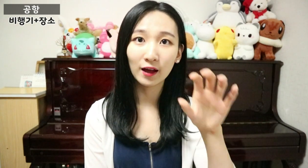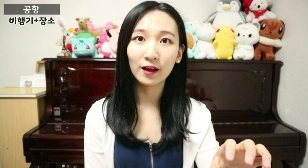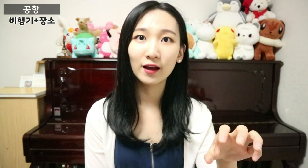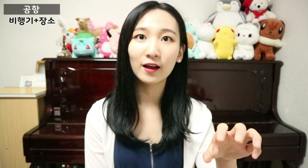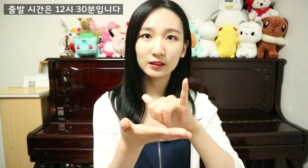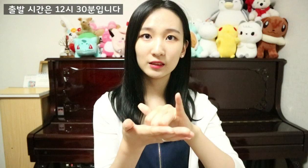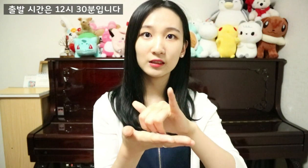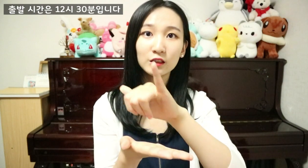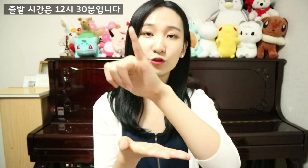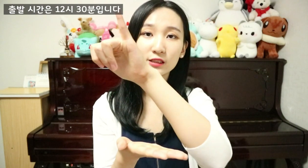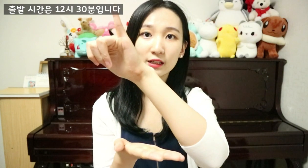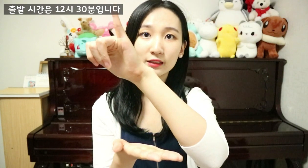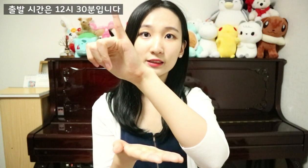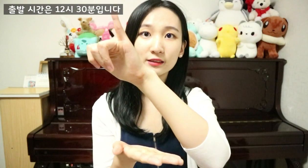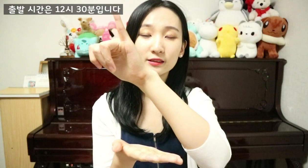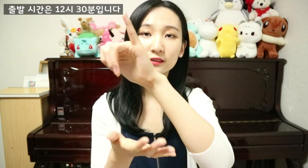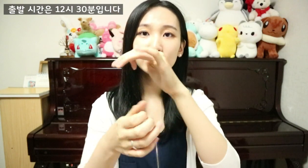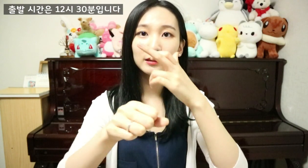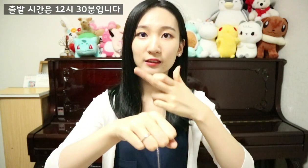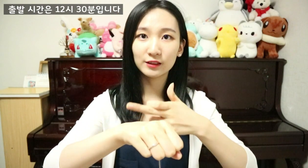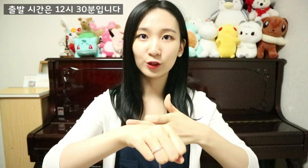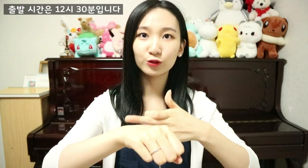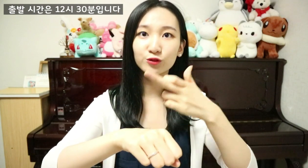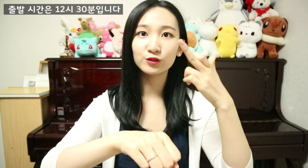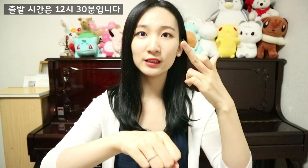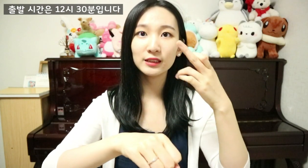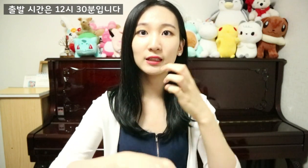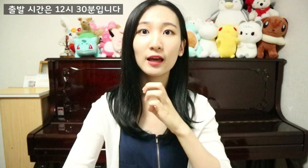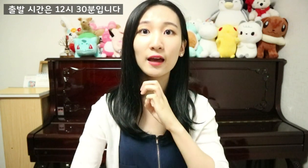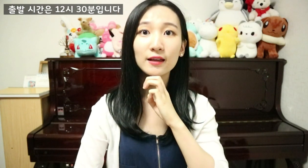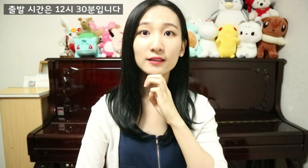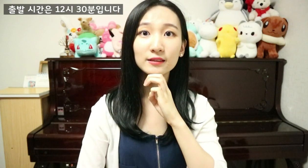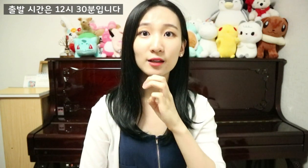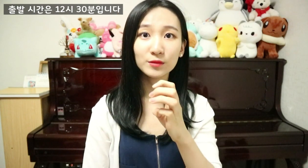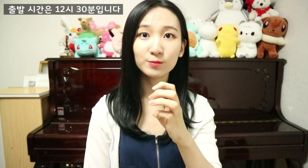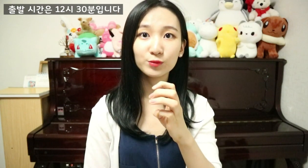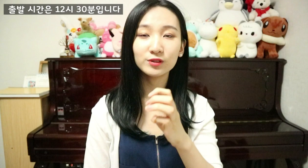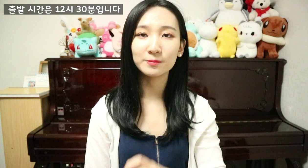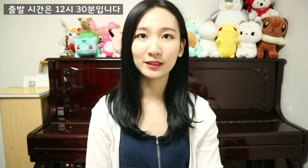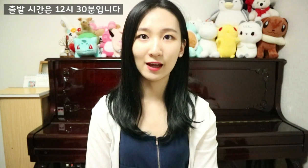이륙시간은 12시 30분입니다.